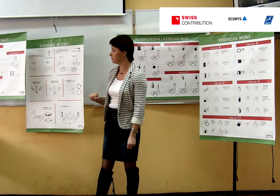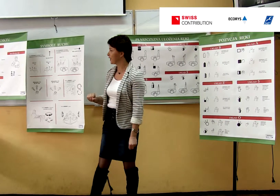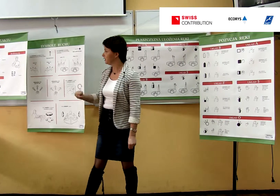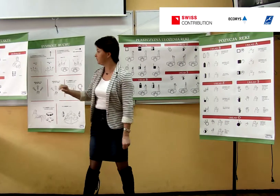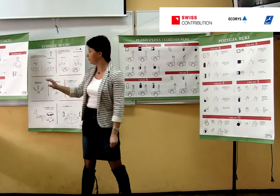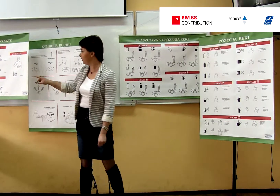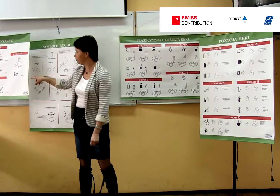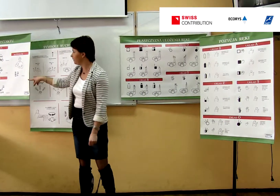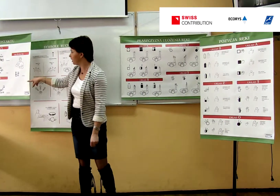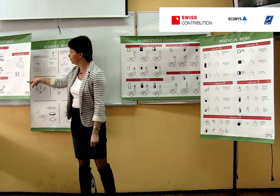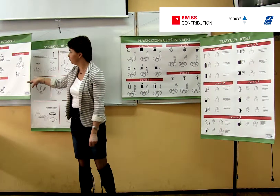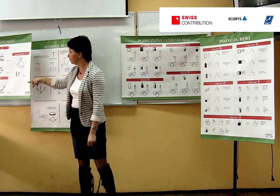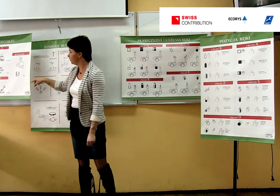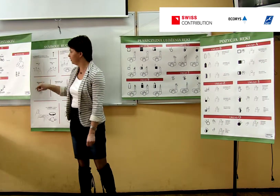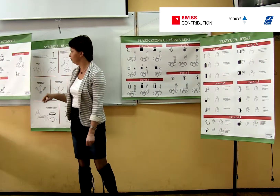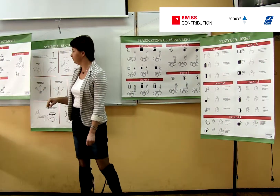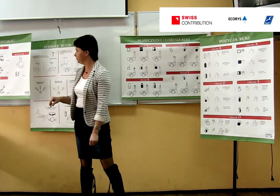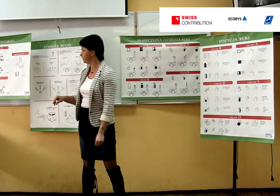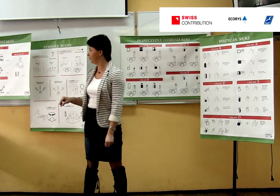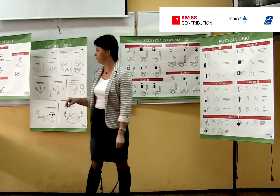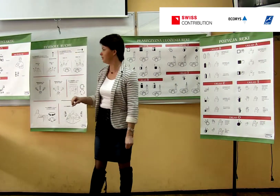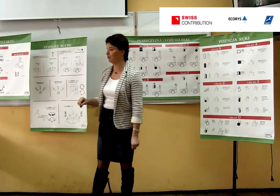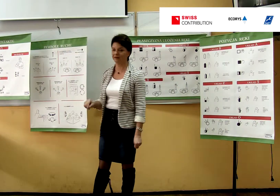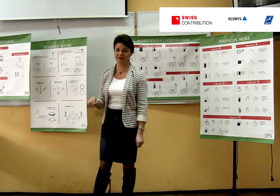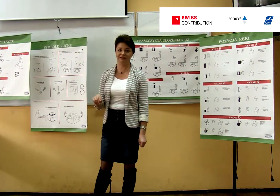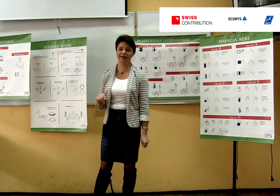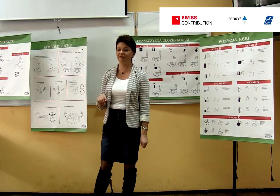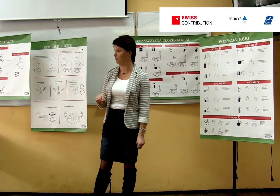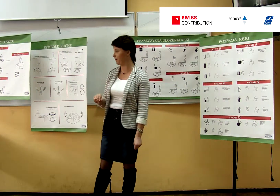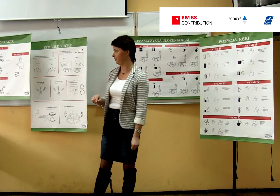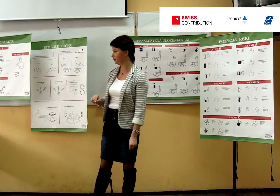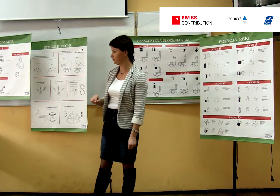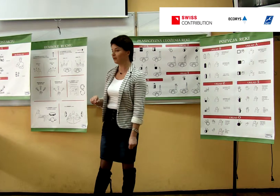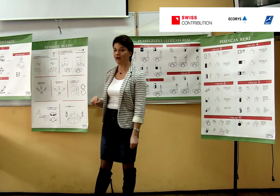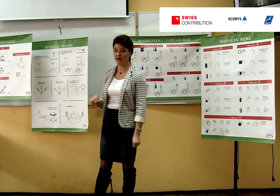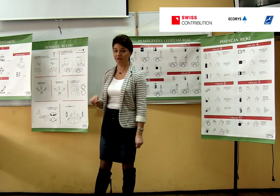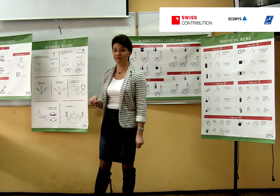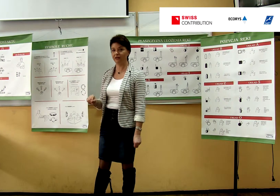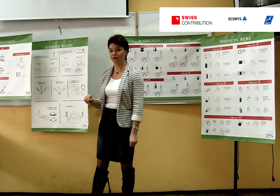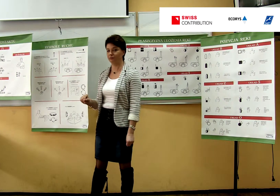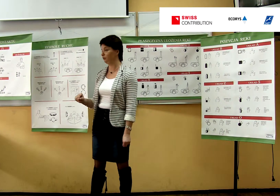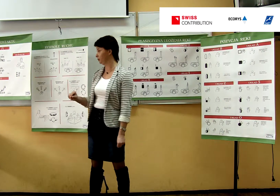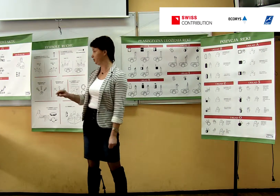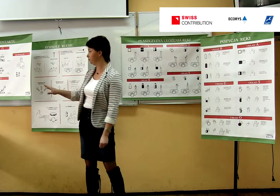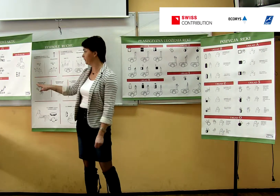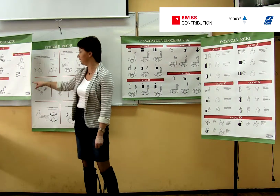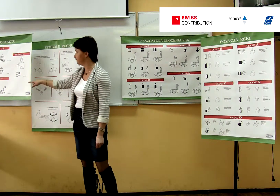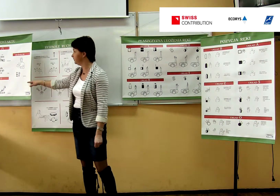Symbole kontaktu, których również jest bardzo mało, jest zaledwie pięć, ale to wystarczy w zupełności, żeby przekazać